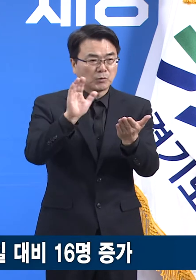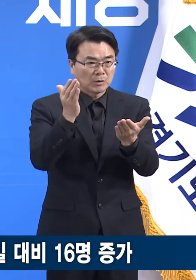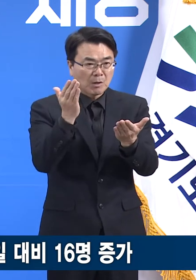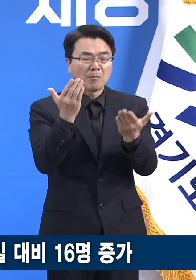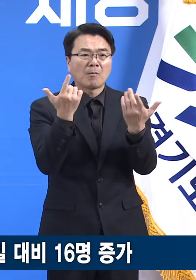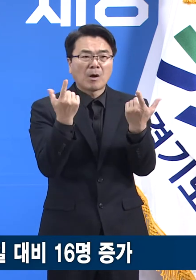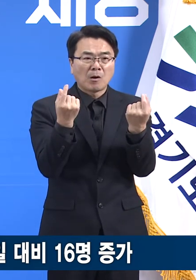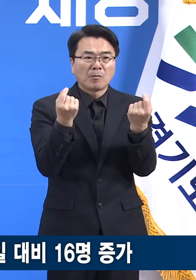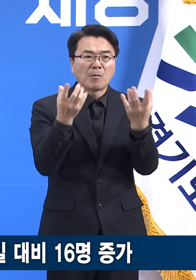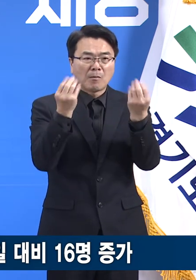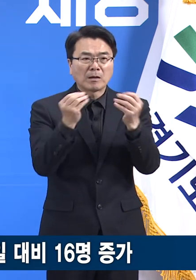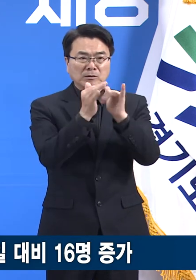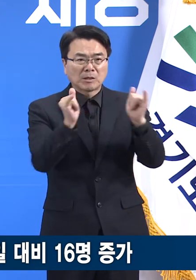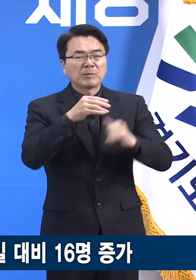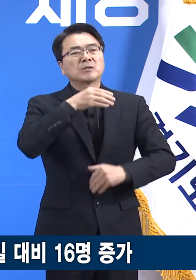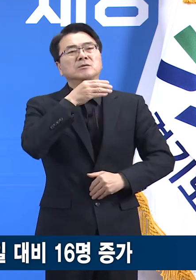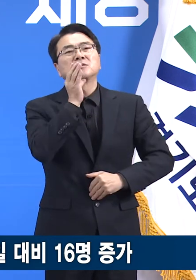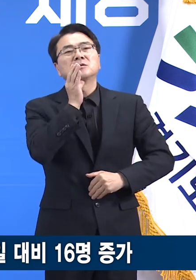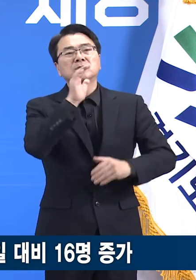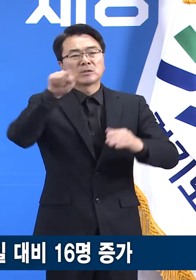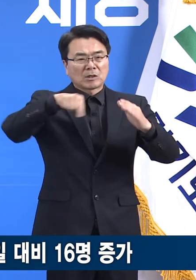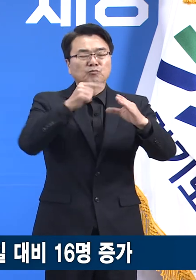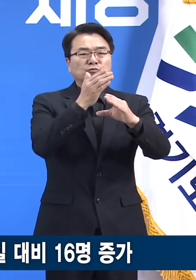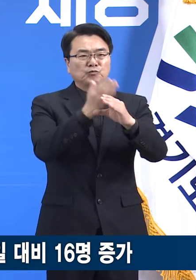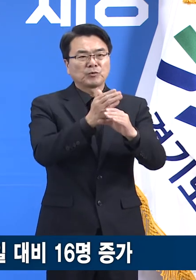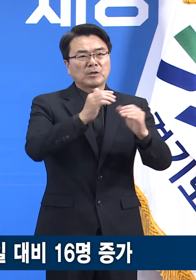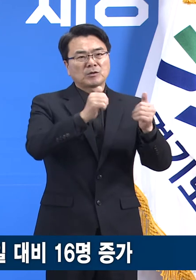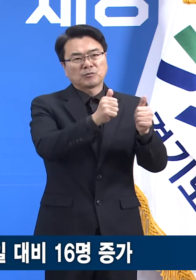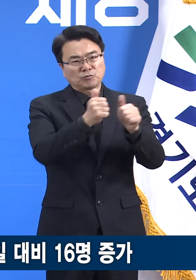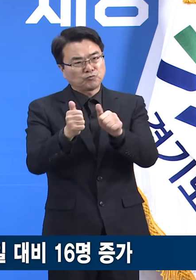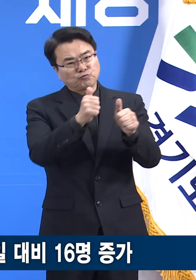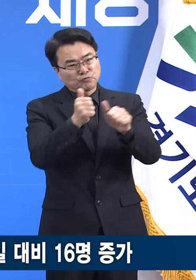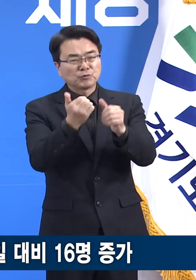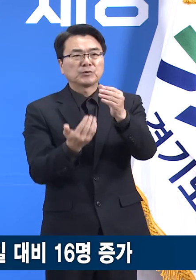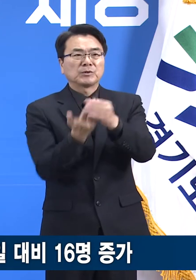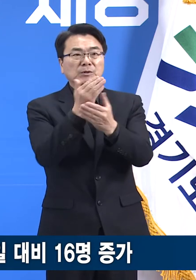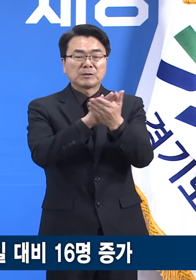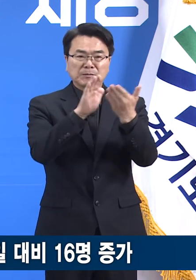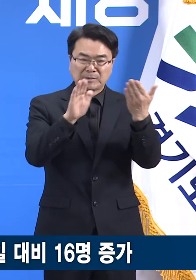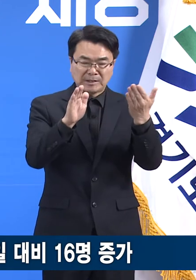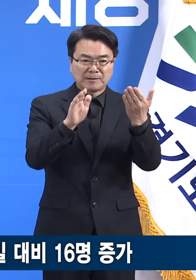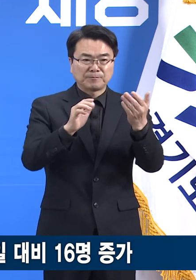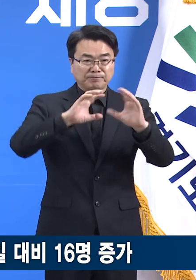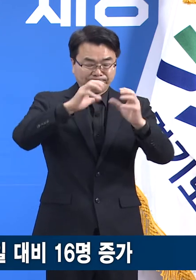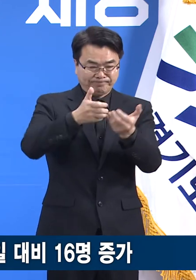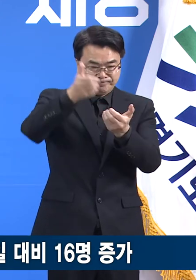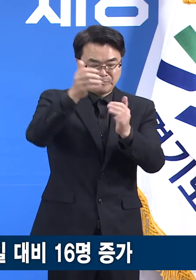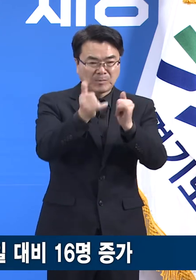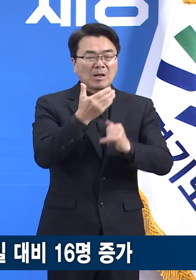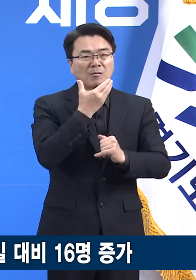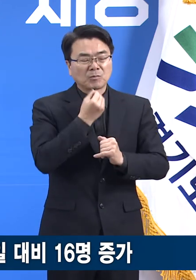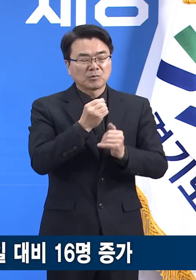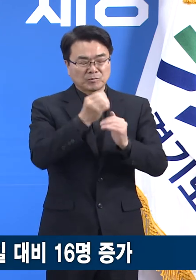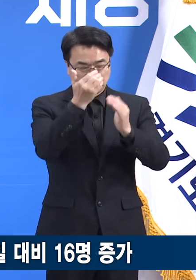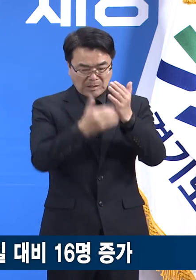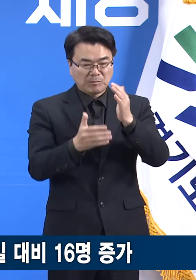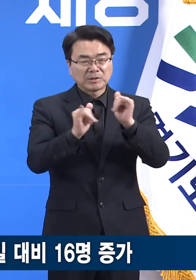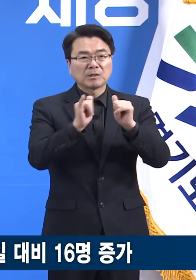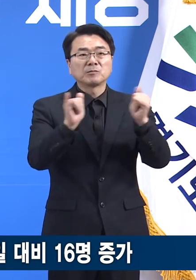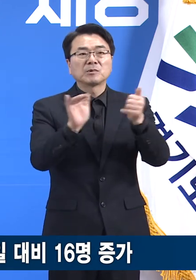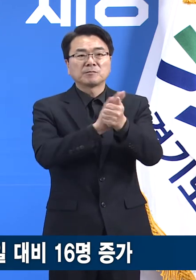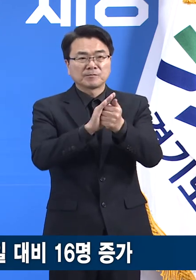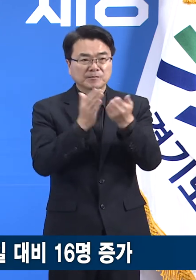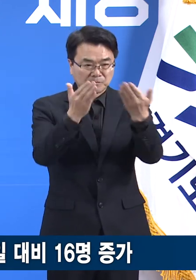대부분의 사망자가 고령층에서 발생하고 있습니다. 상가 고인의 명복을 빌며 유학족분들께 깊은 애도의